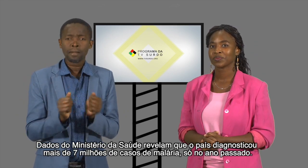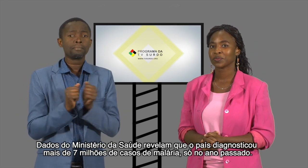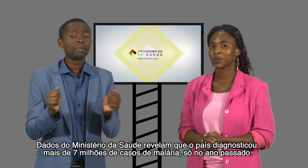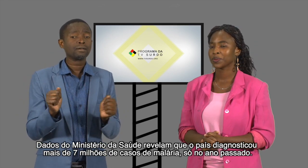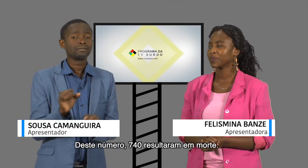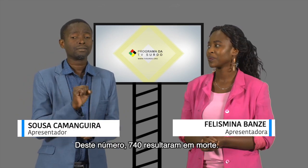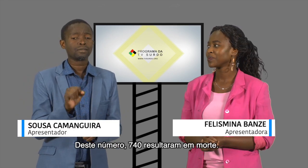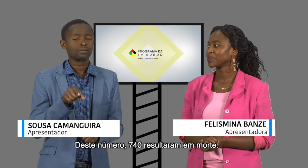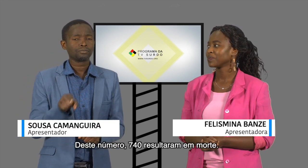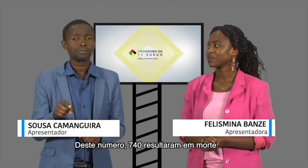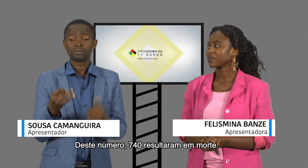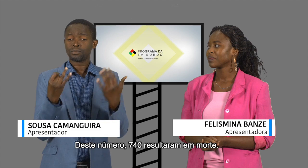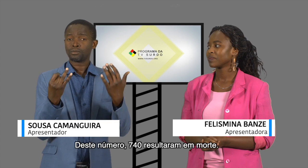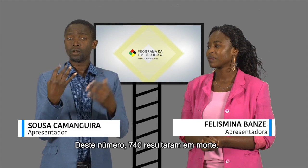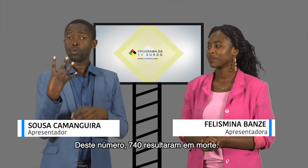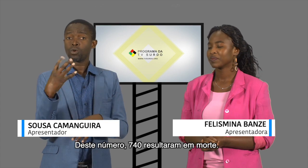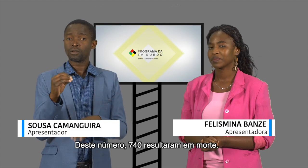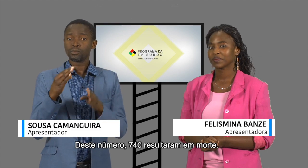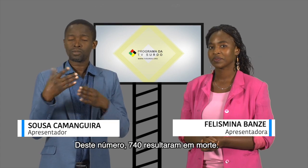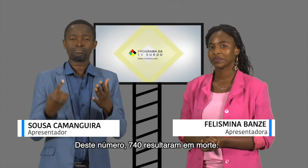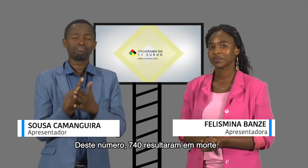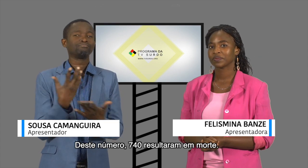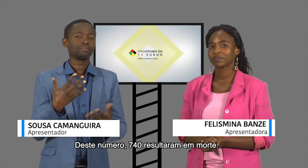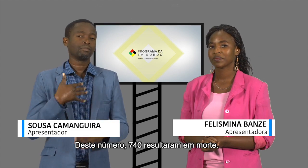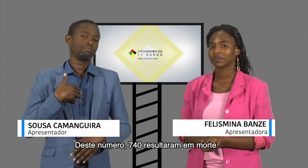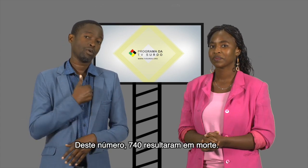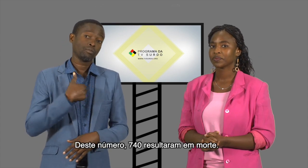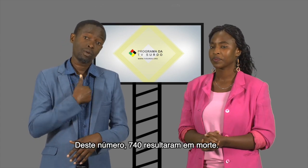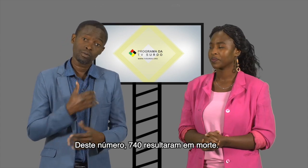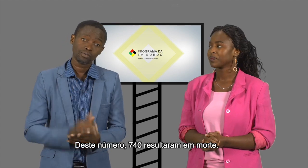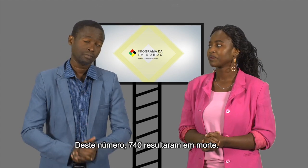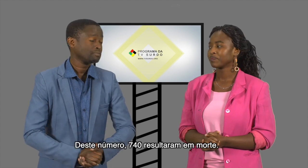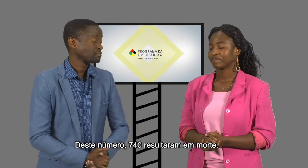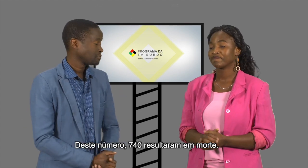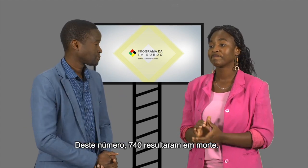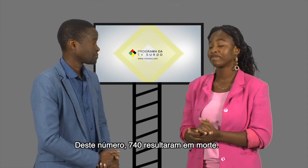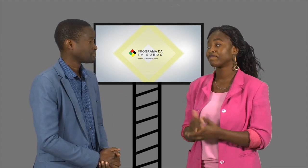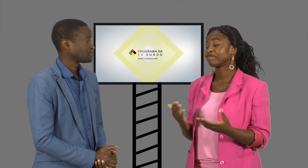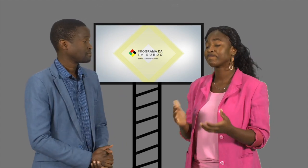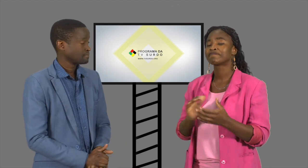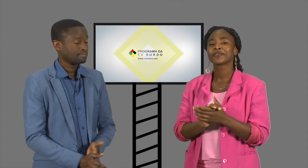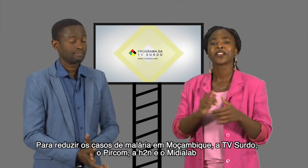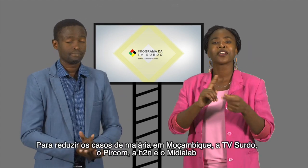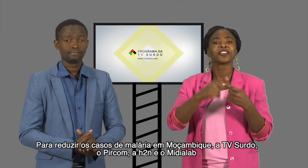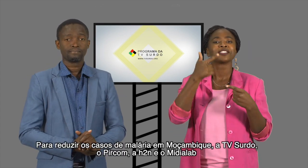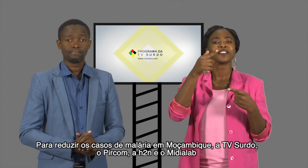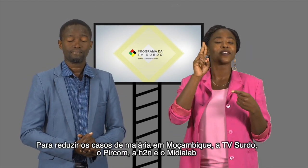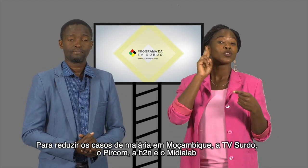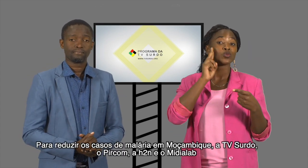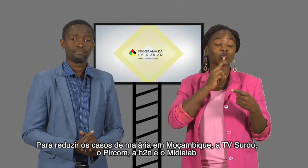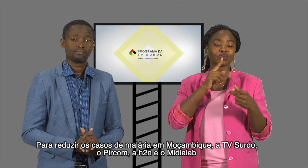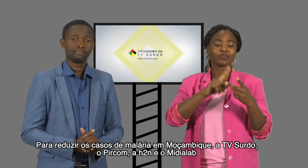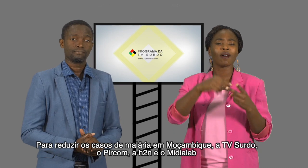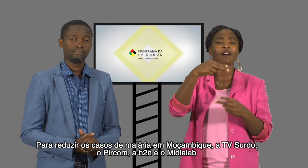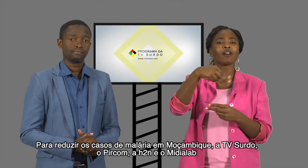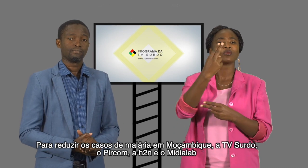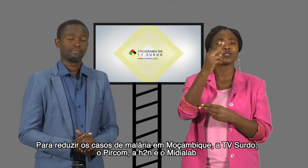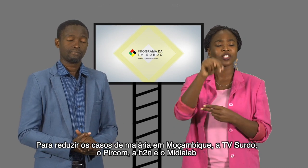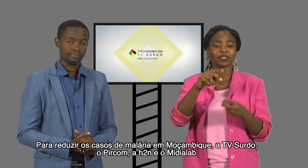passado. Deste número, 740 resultaram em morte. Para reduzir os casos de malária em Moçambique,